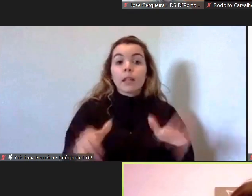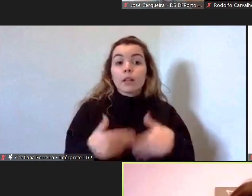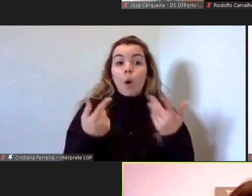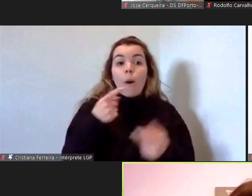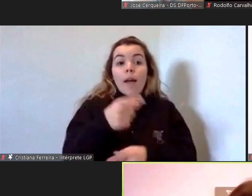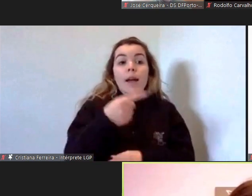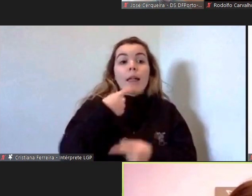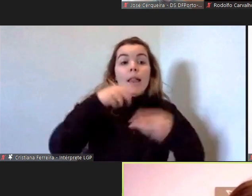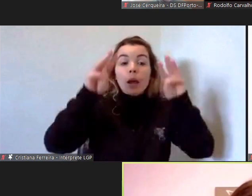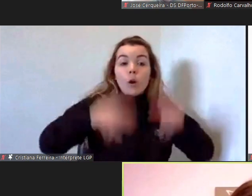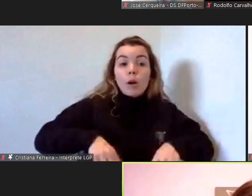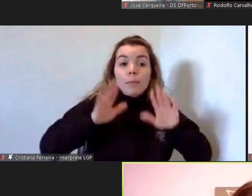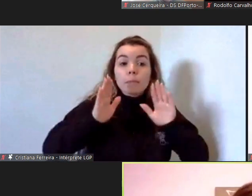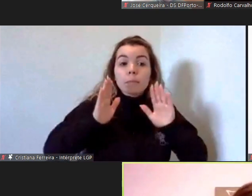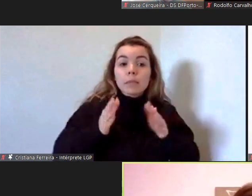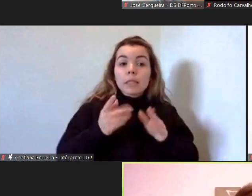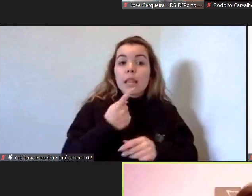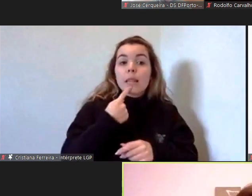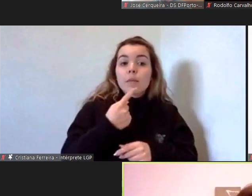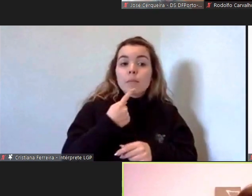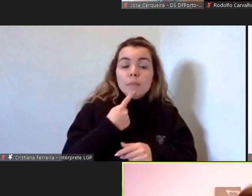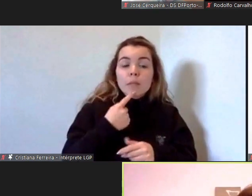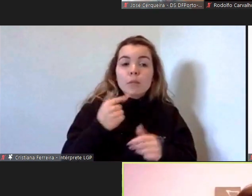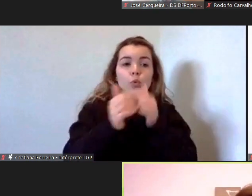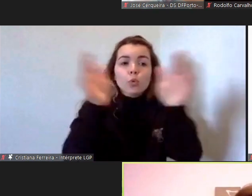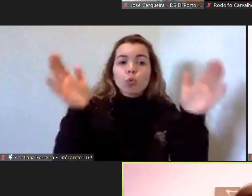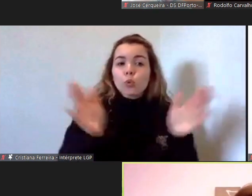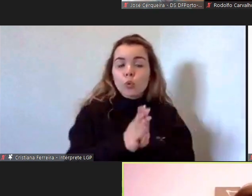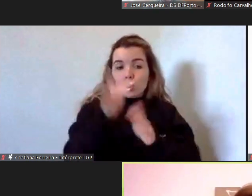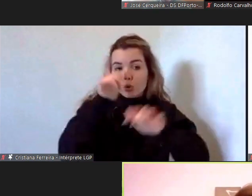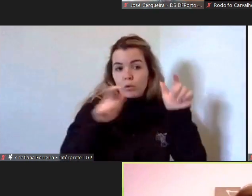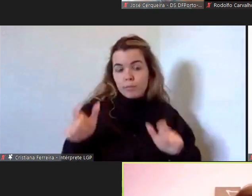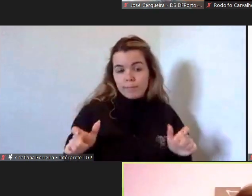perceptível por todos e